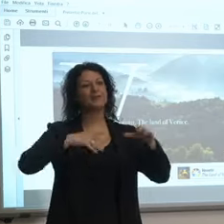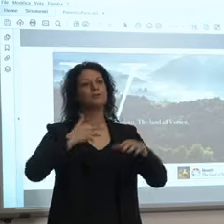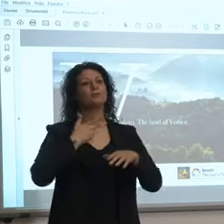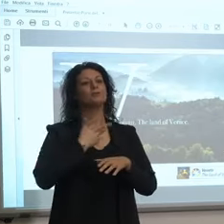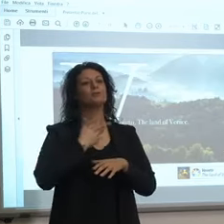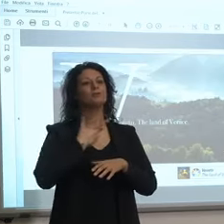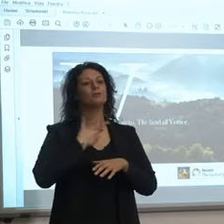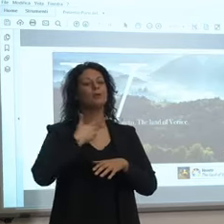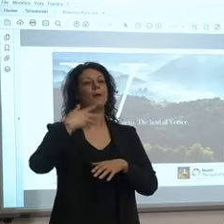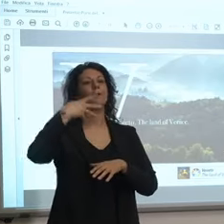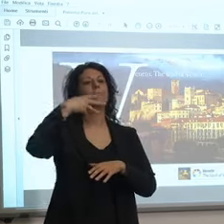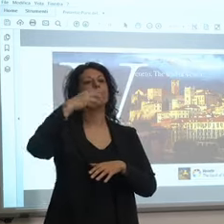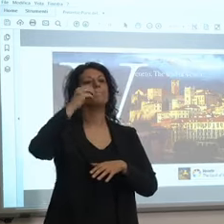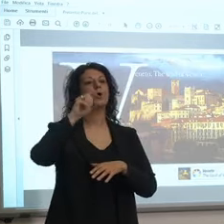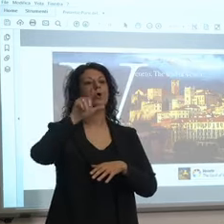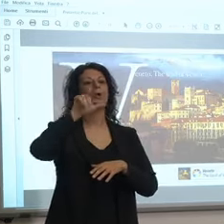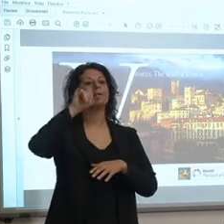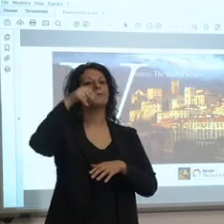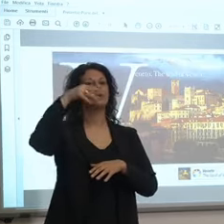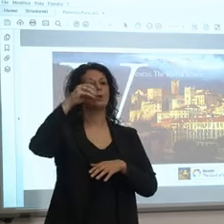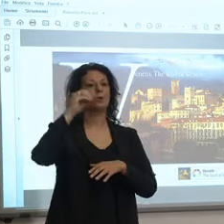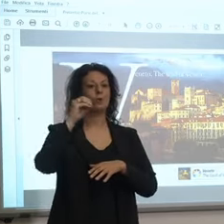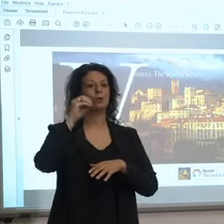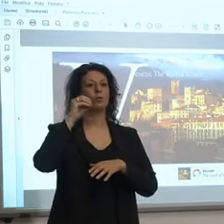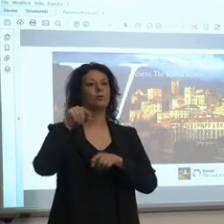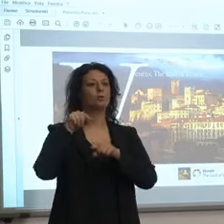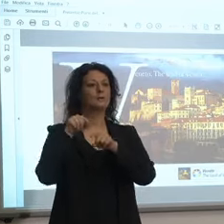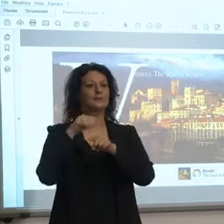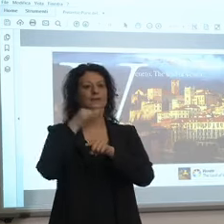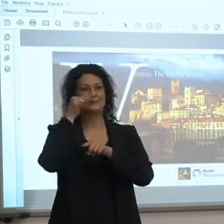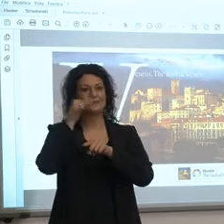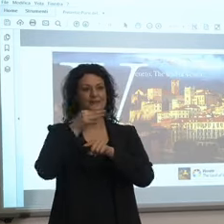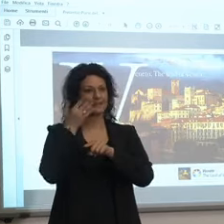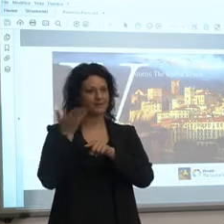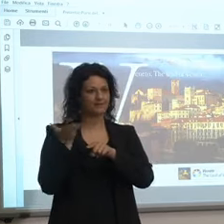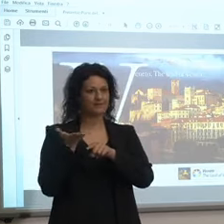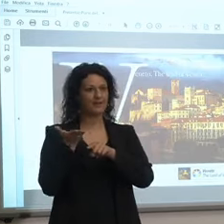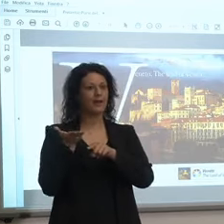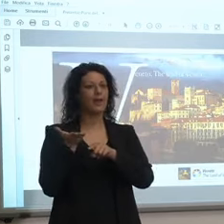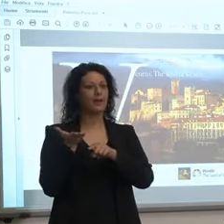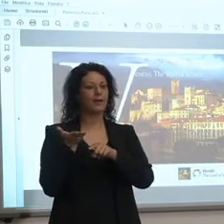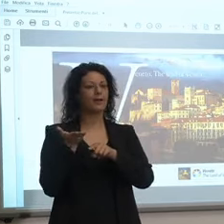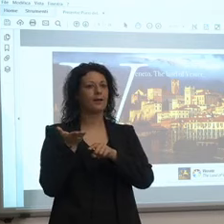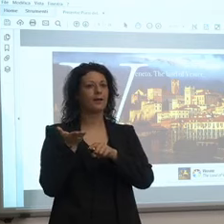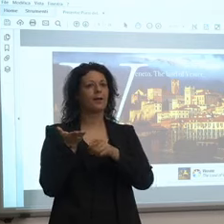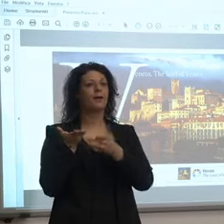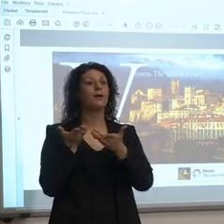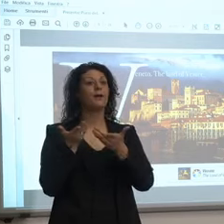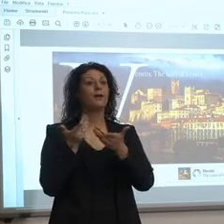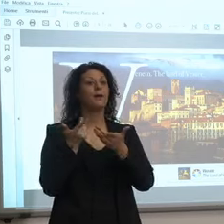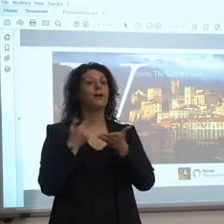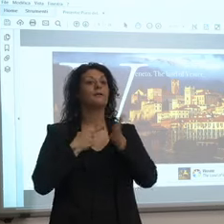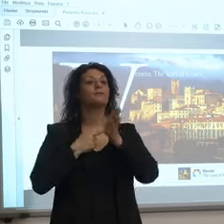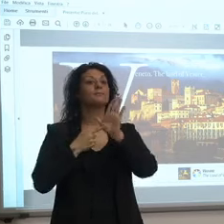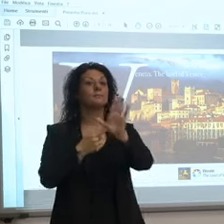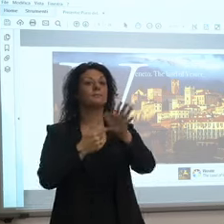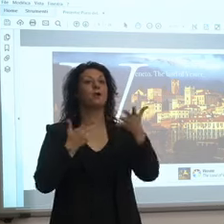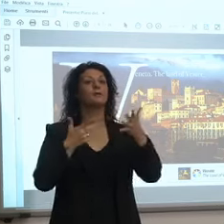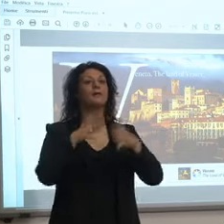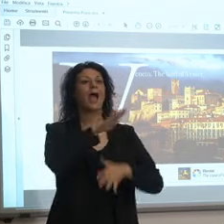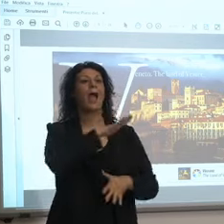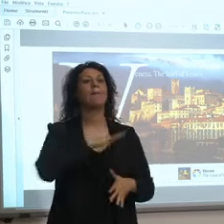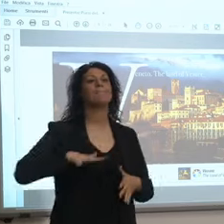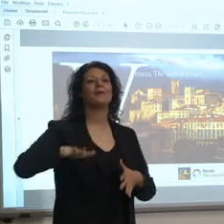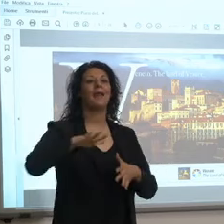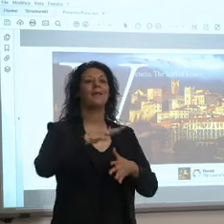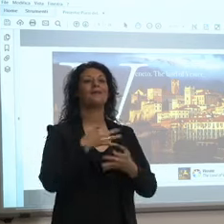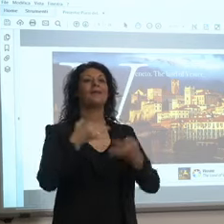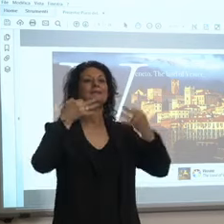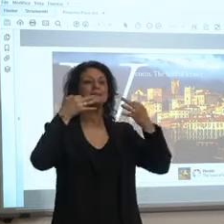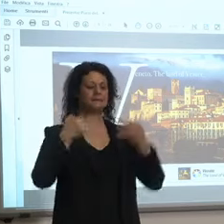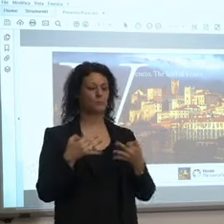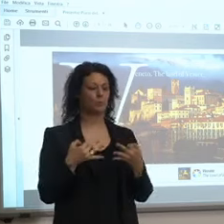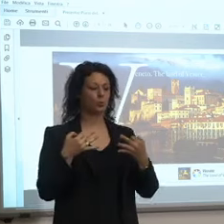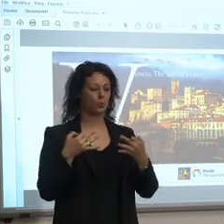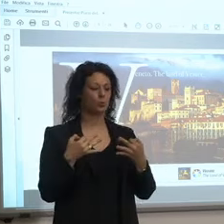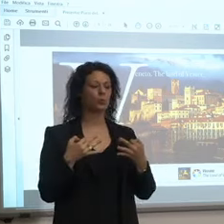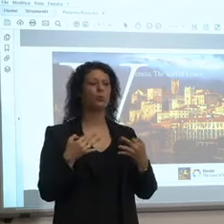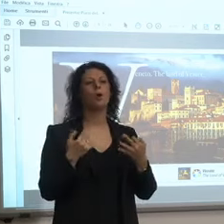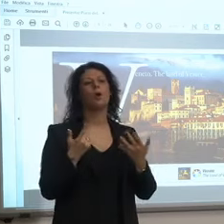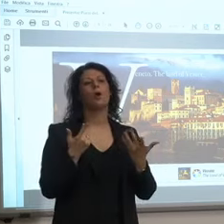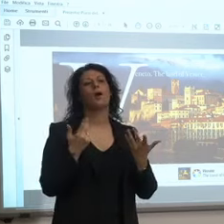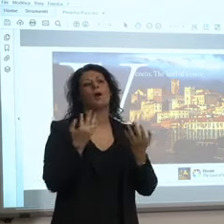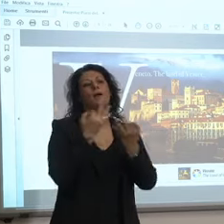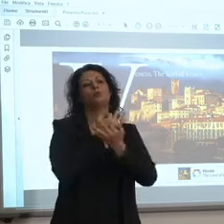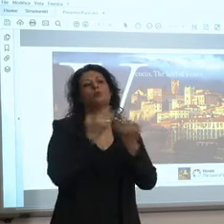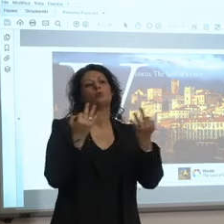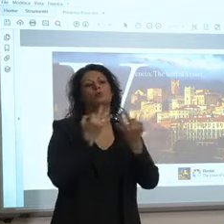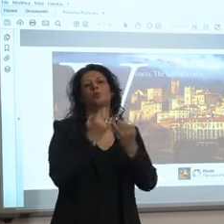area cioè vogliamo comunicare che siamo in un ambiente sicuro ovviamente non è che possiamo fare la campagna covid